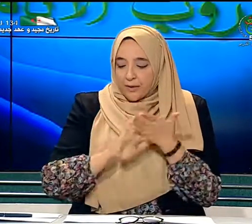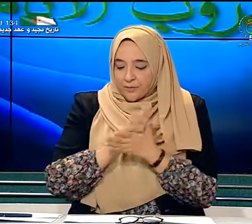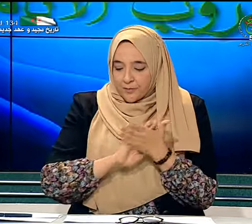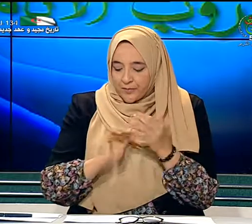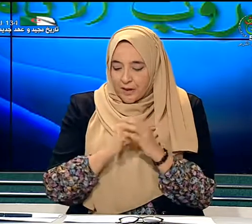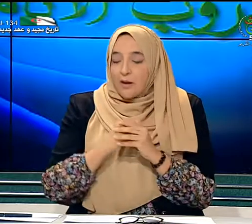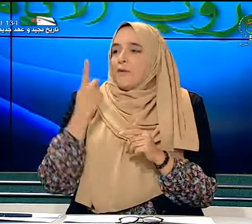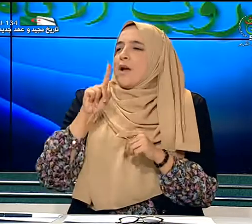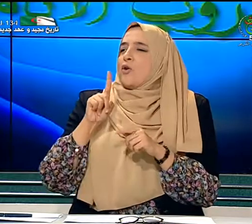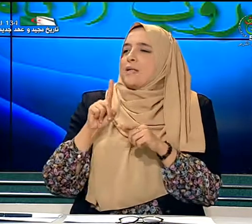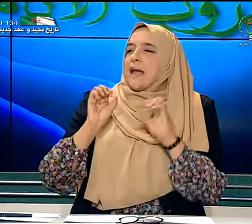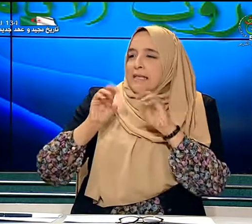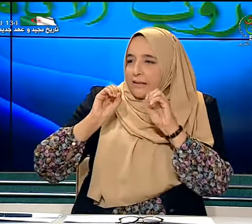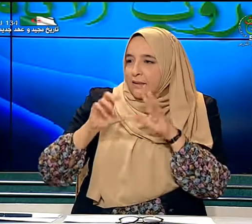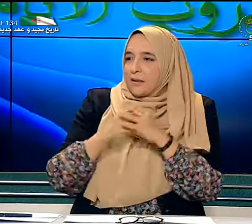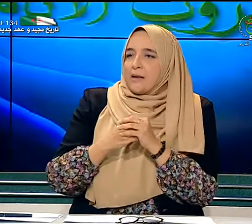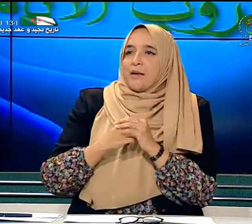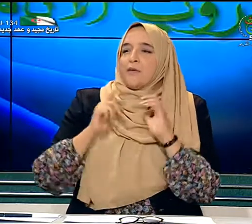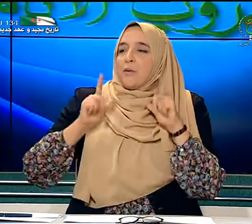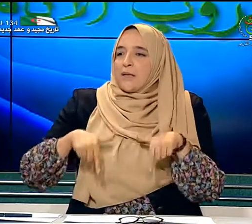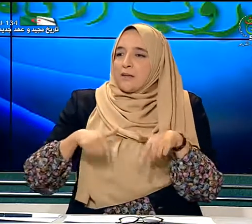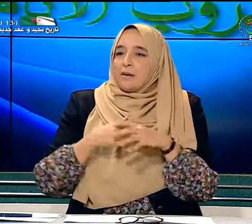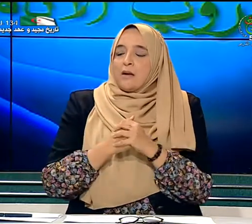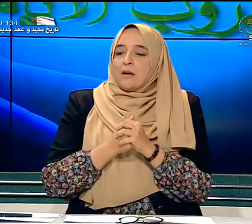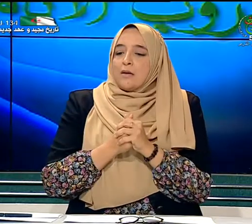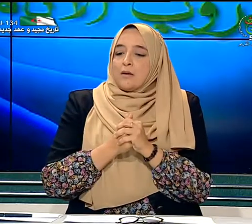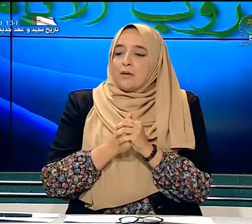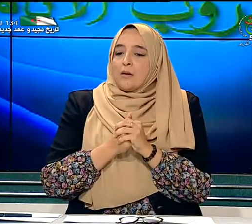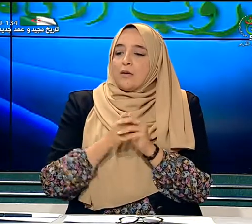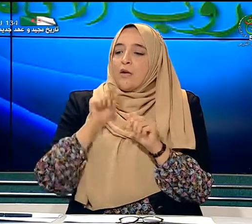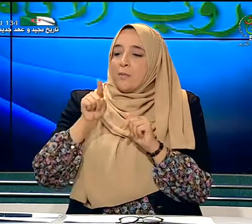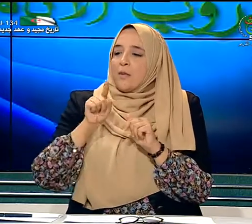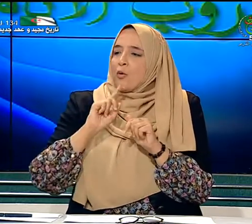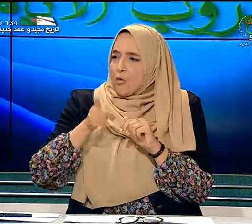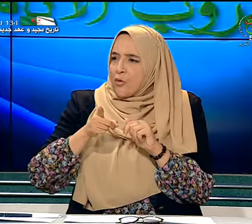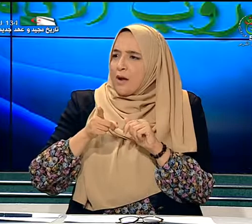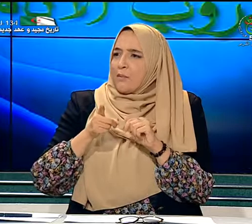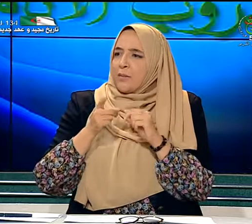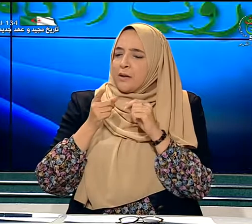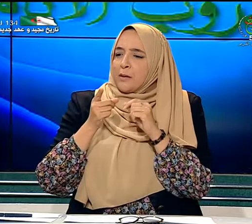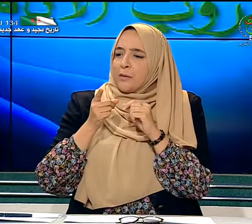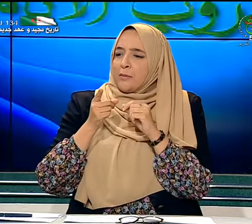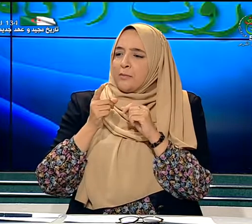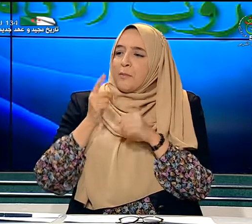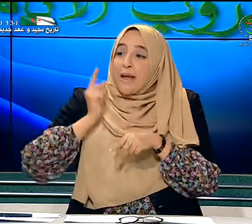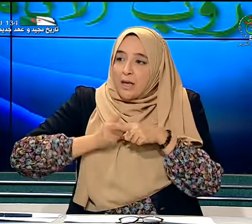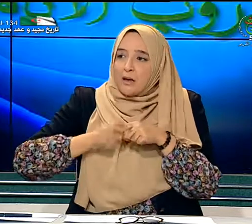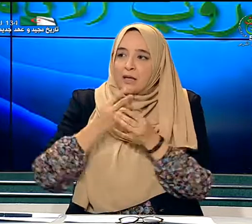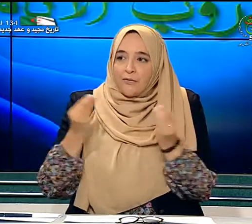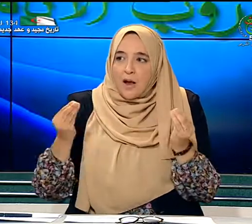فيما يخص الأساتذة يعني في المدرسة هم يقومون بمنع الأطفال